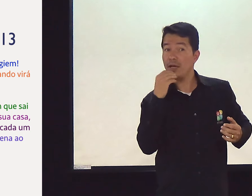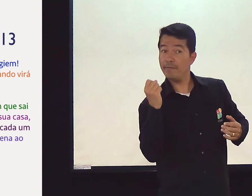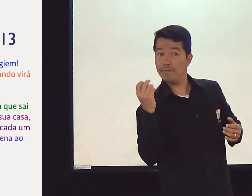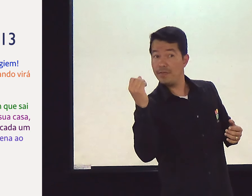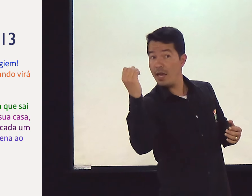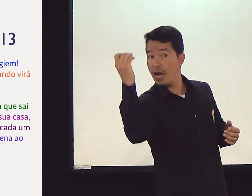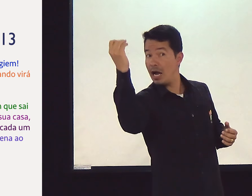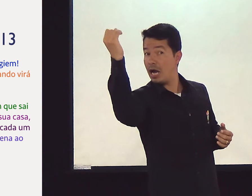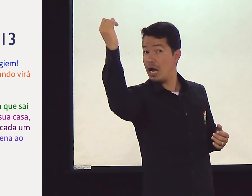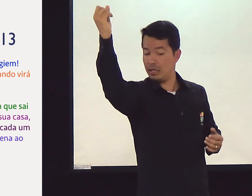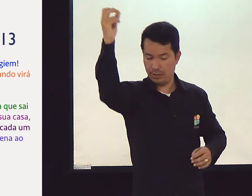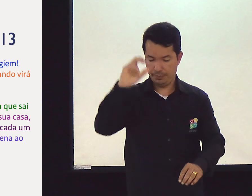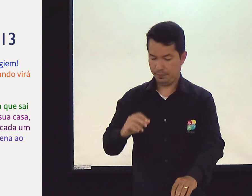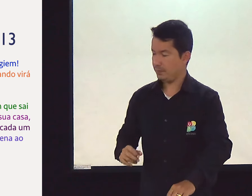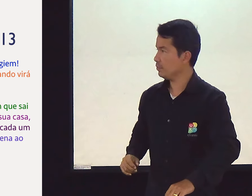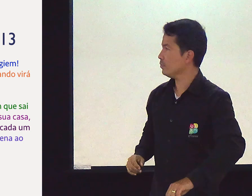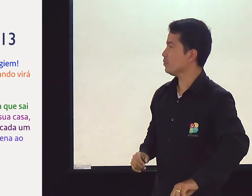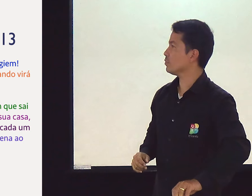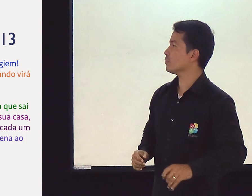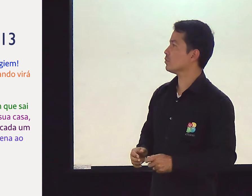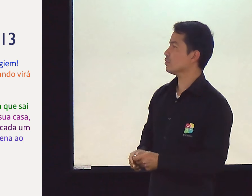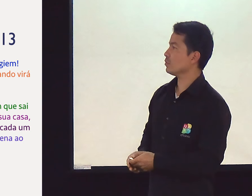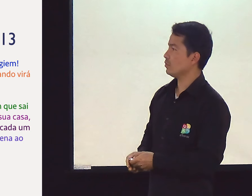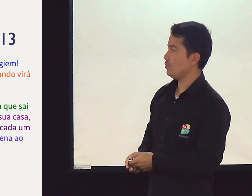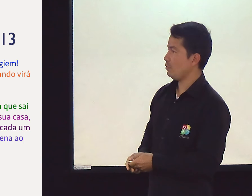como um homem que sai de viagem. Está em verde ali.